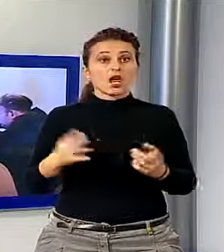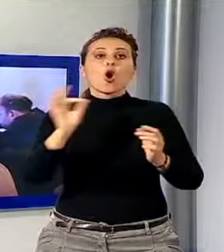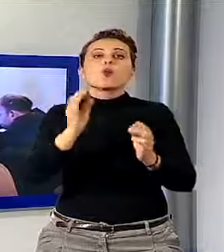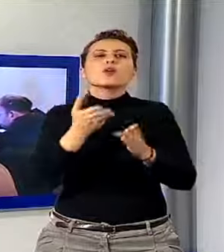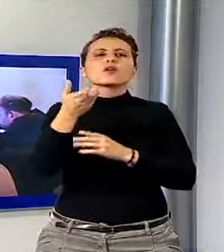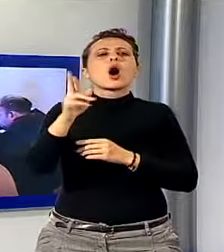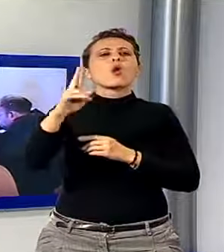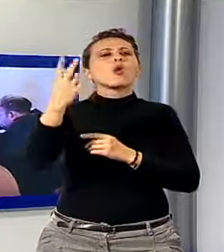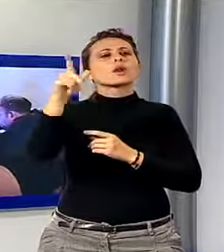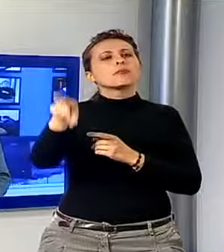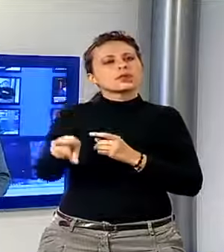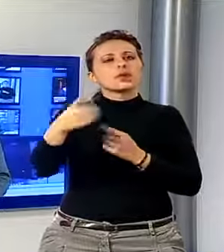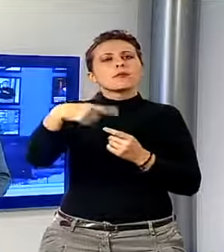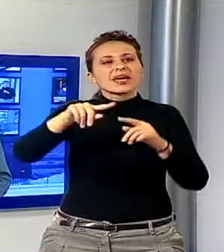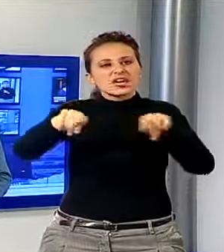Aldomoro.